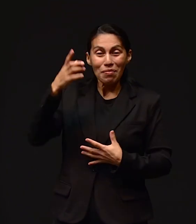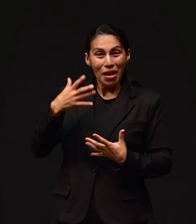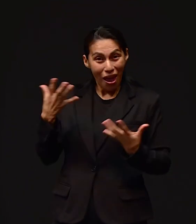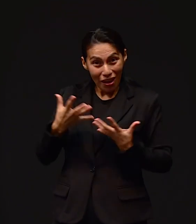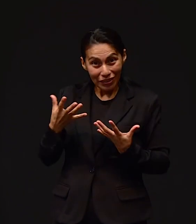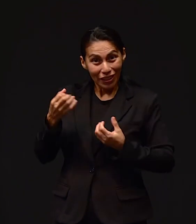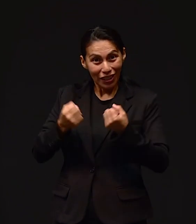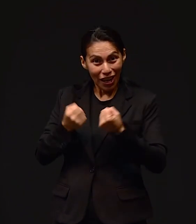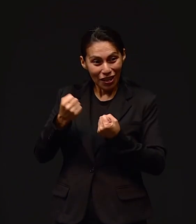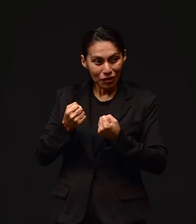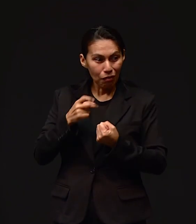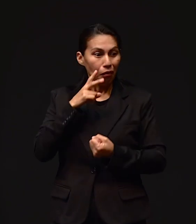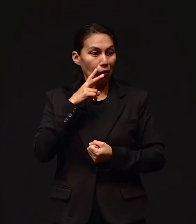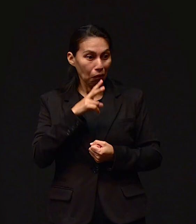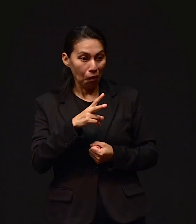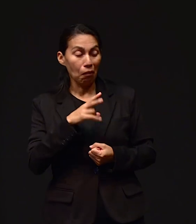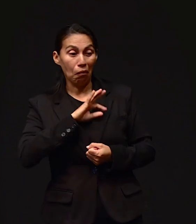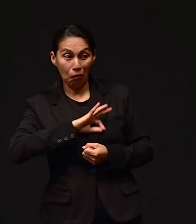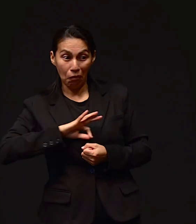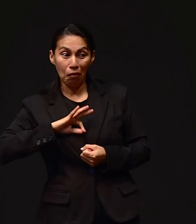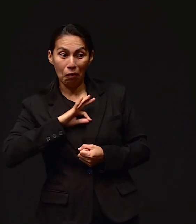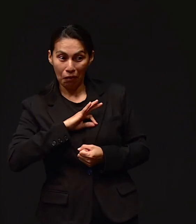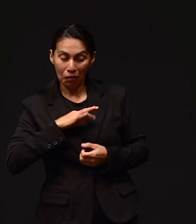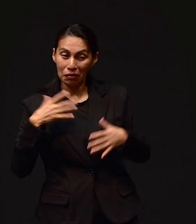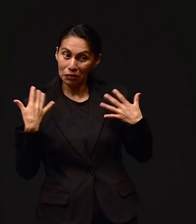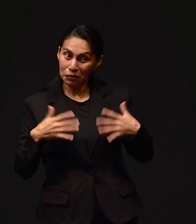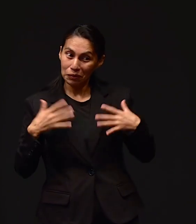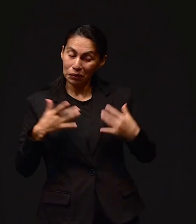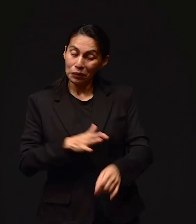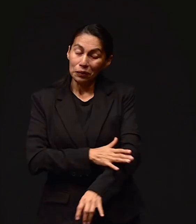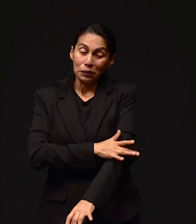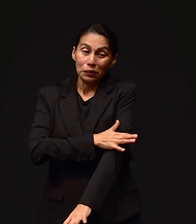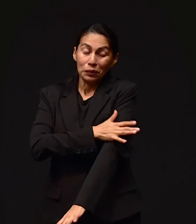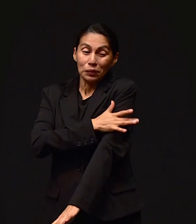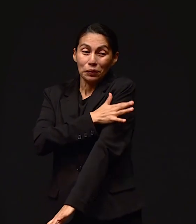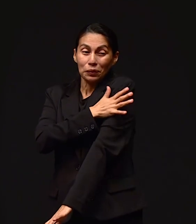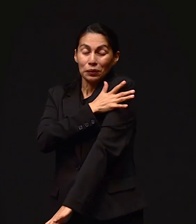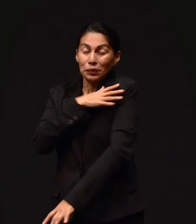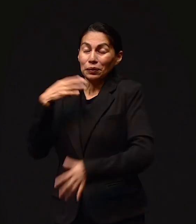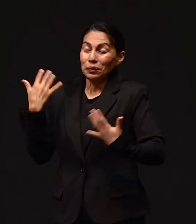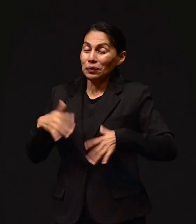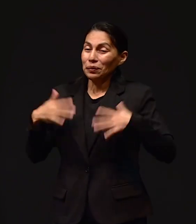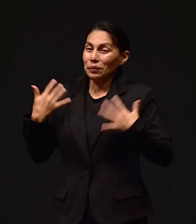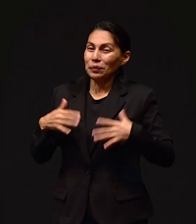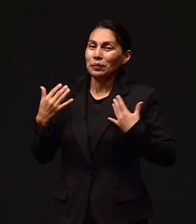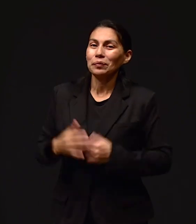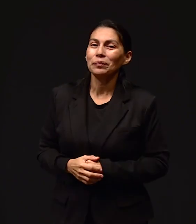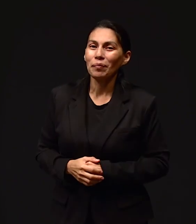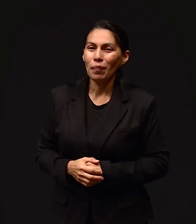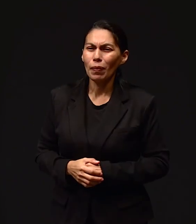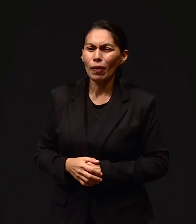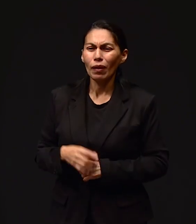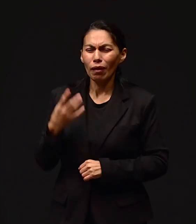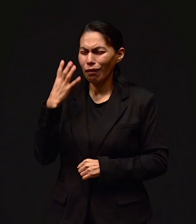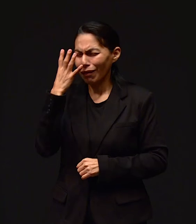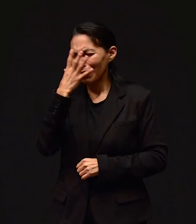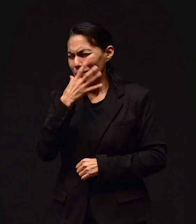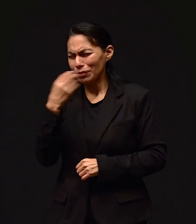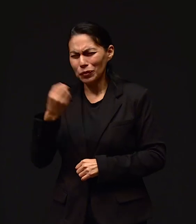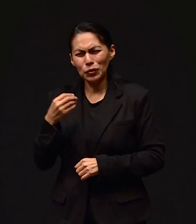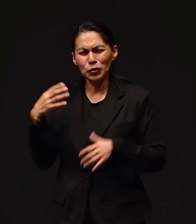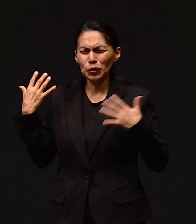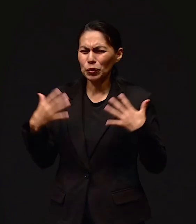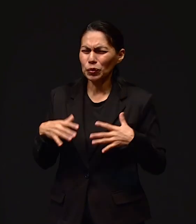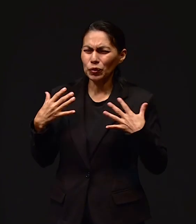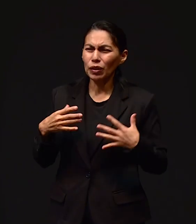Dice, sí, se ve, me dice, se ve que está muy feliz, me dice. Transmite esa emoción. El joven, sí, y me dijo, oiga, qué lindo,